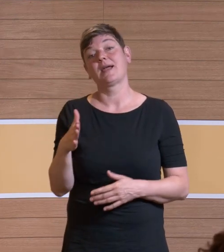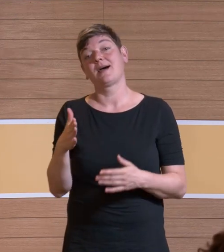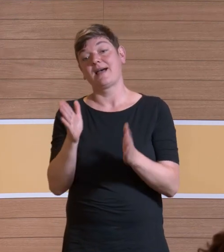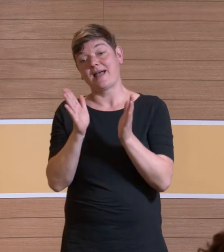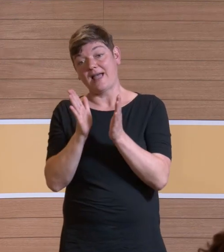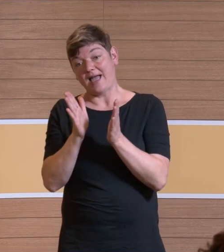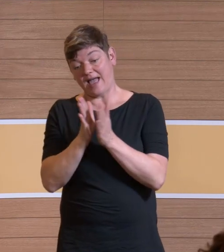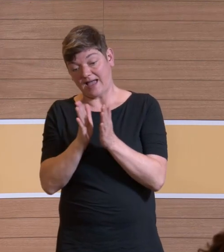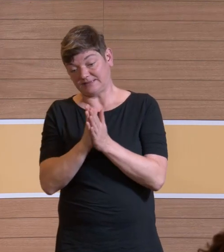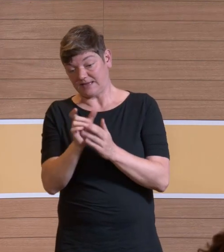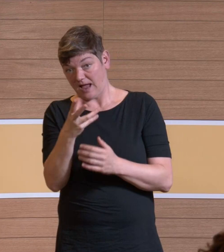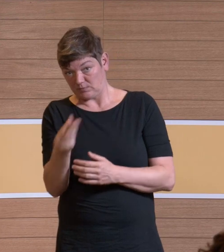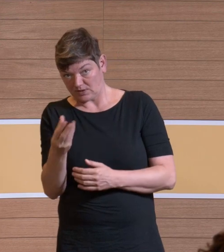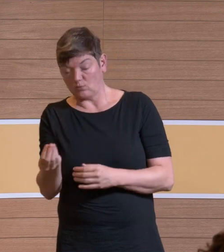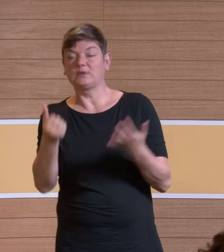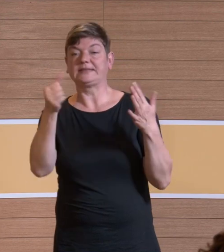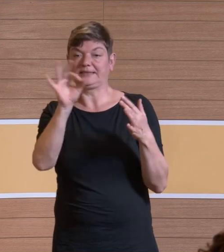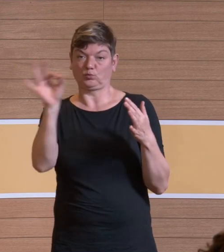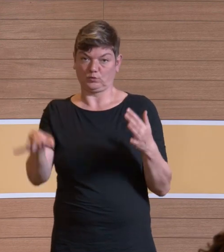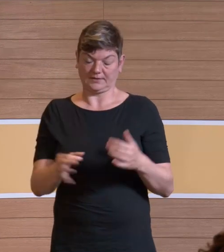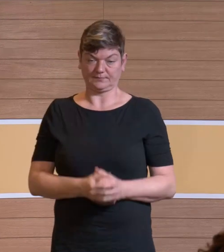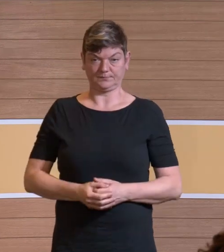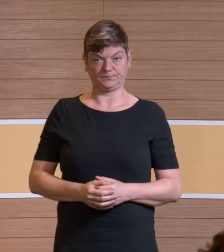abgesaugt waren, waren sie bei 60 Prozent.